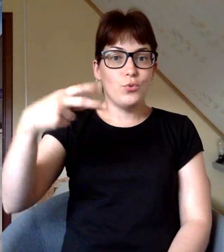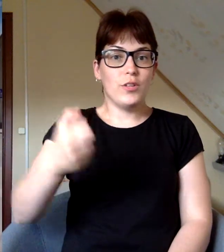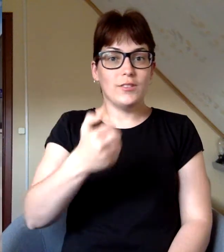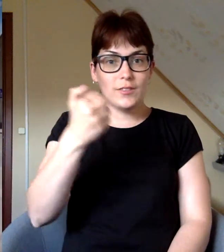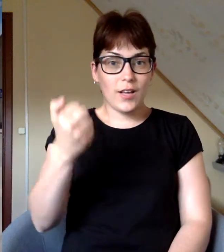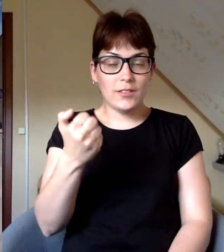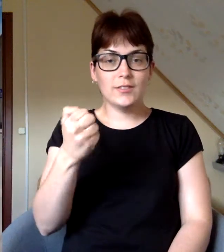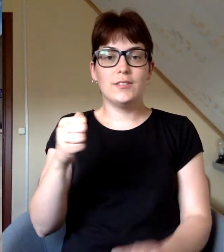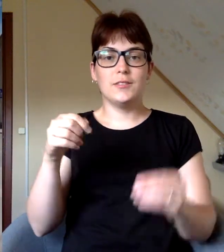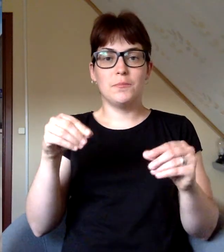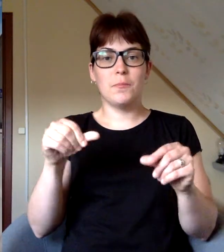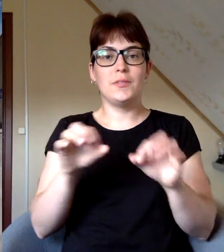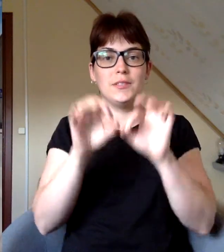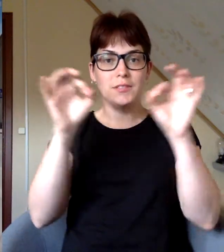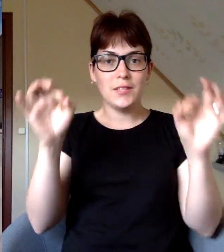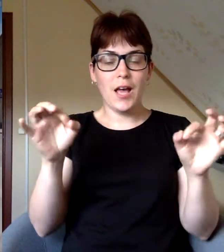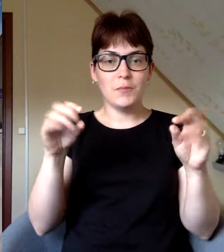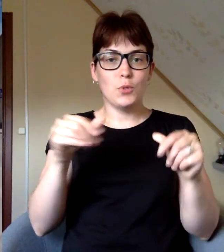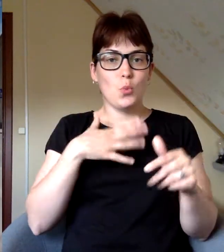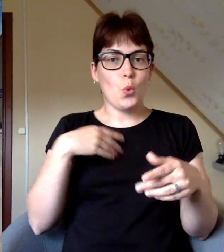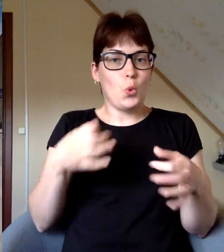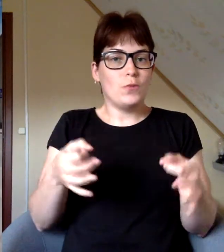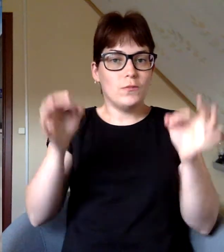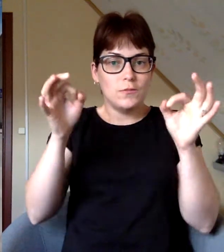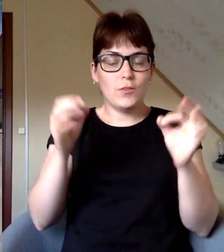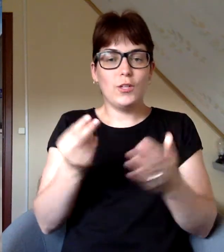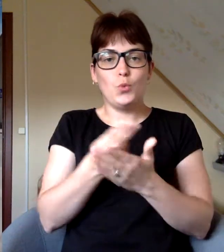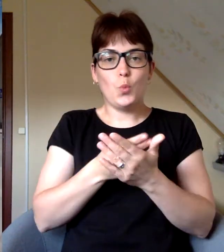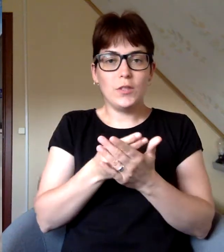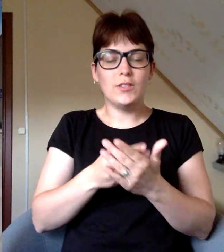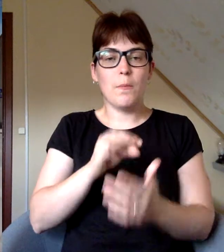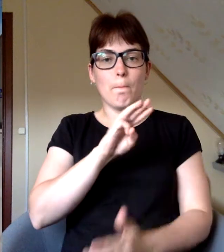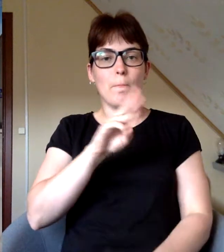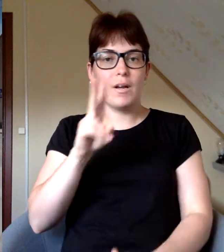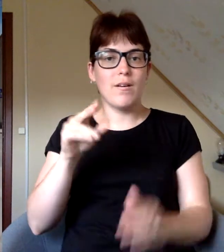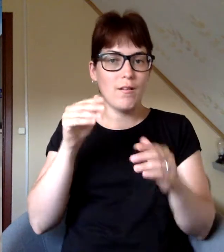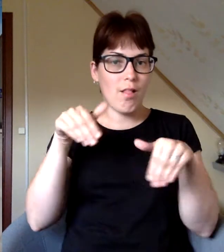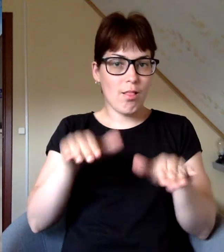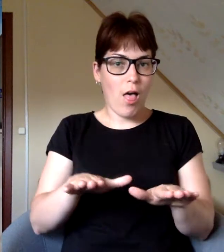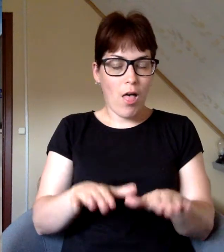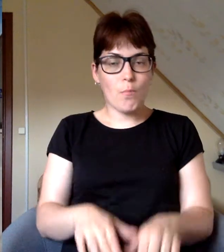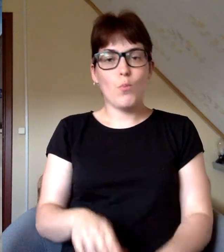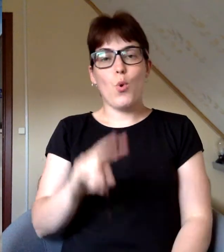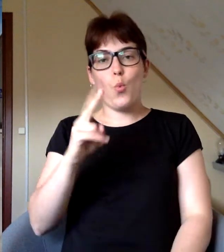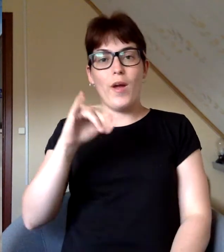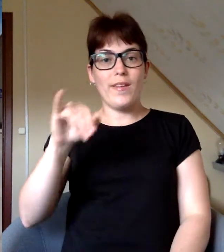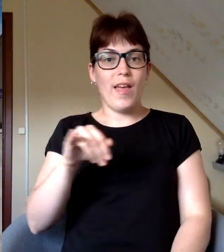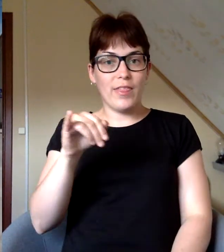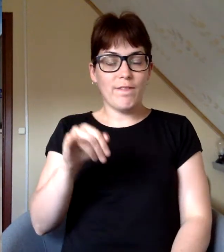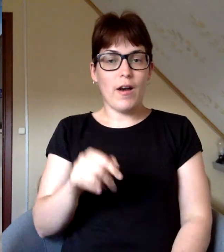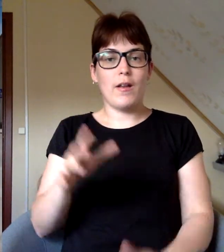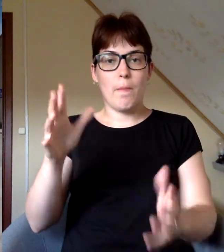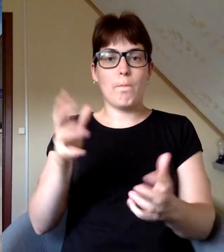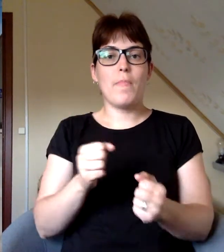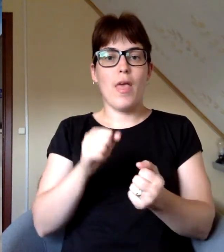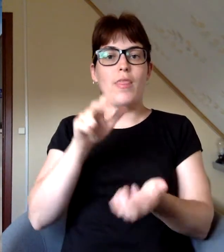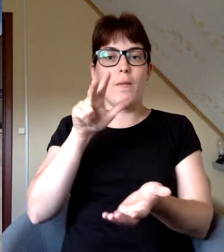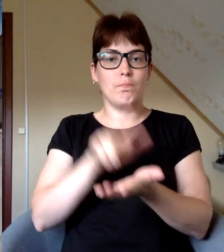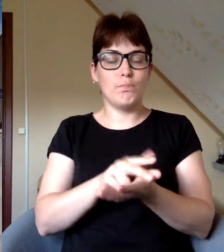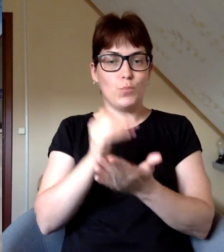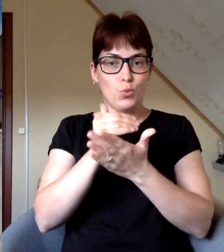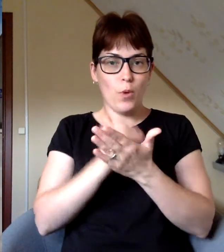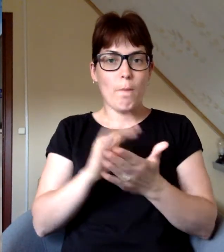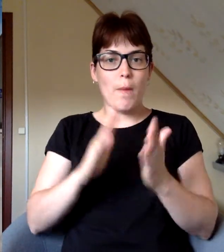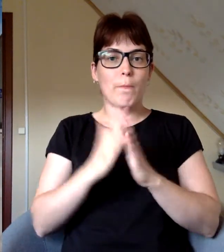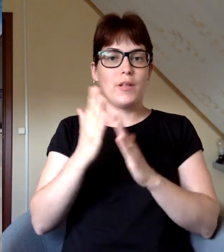1920. gads iesāks ar Smeltenai ļoti nozīmīgu ministru kabineta lēmumu. 2. janvārī pieņem